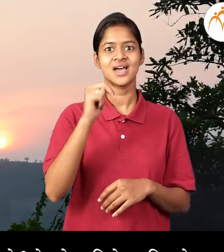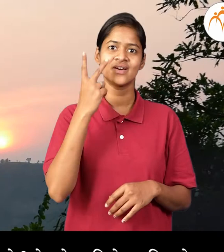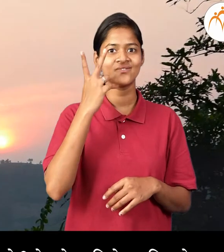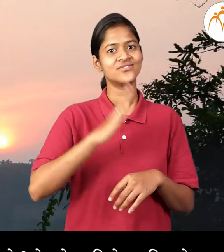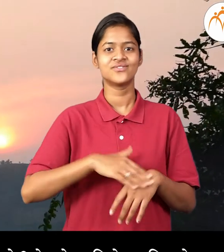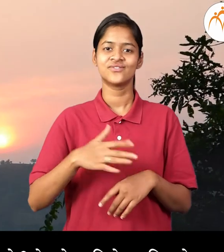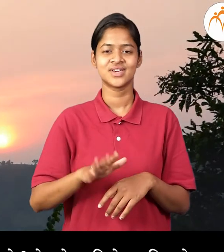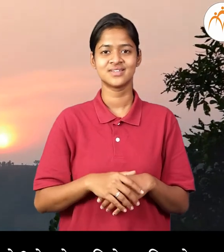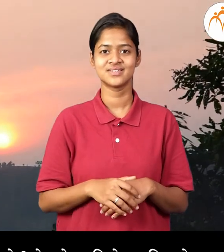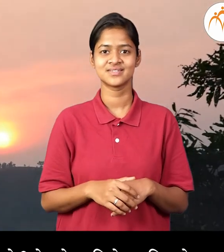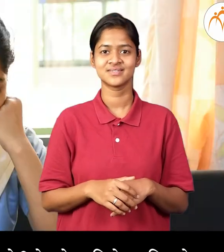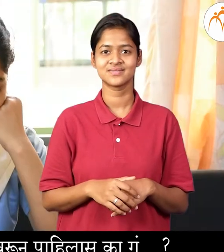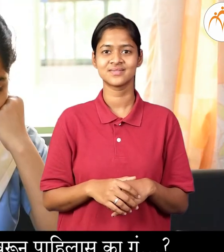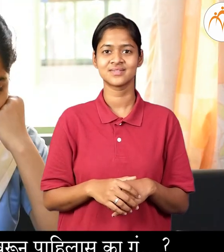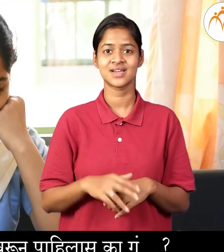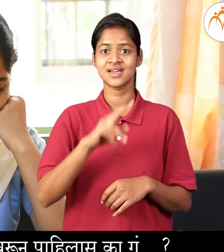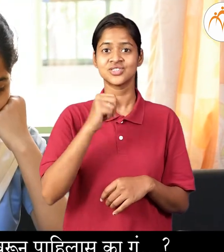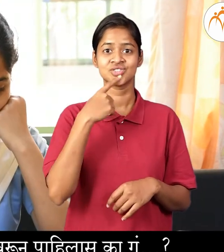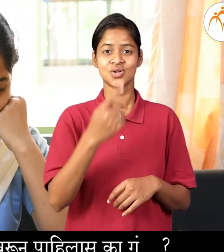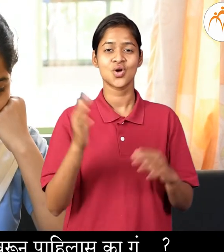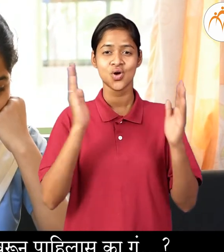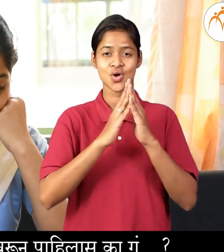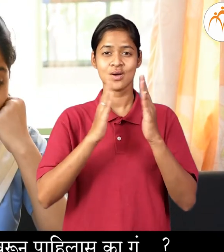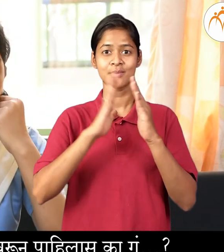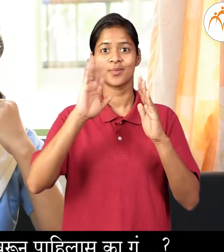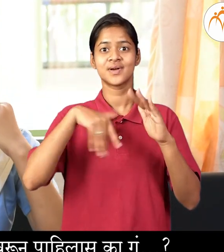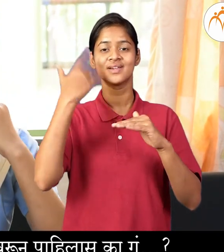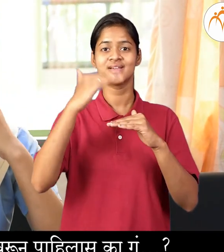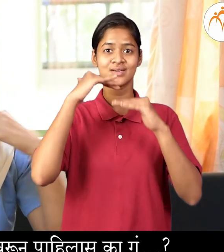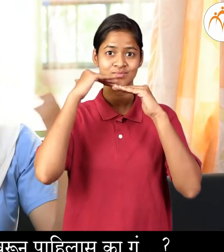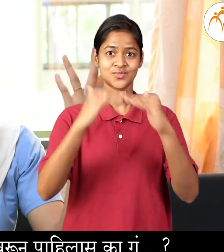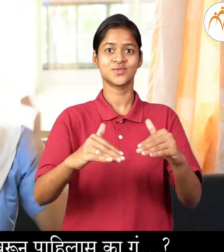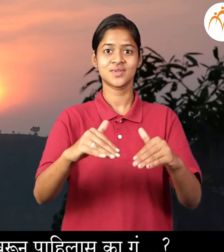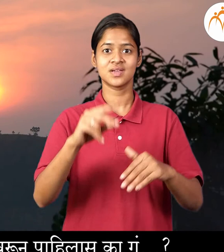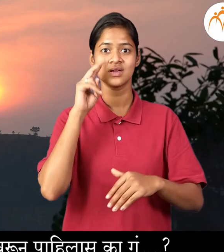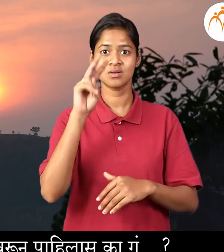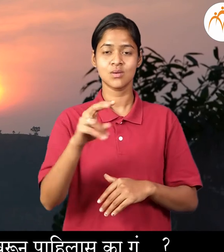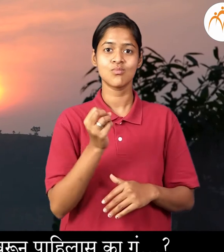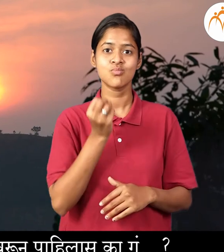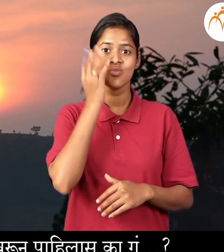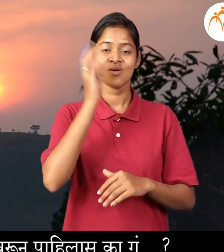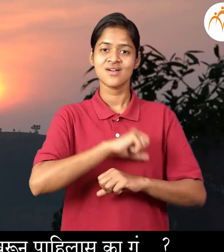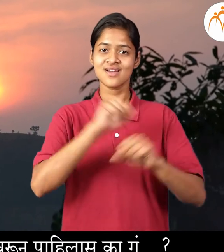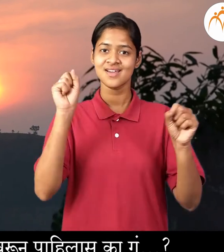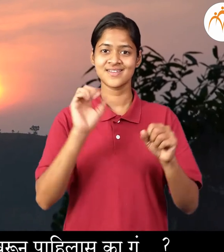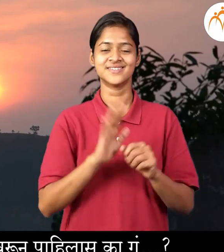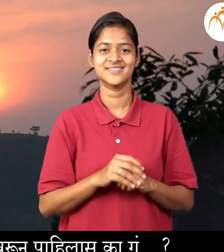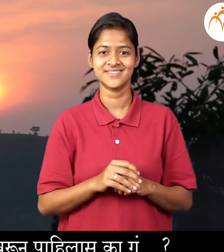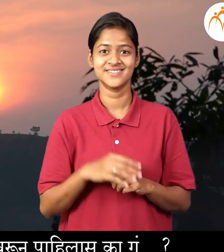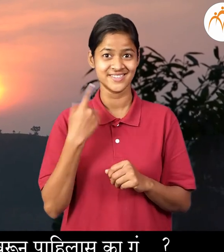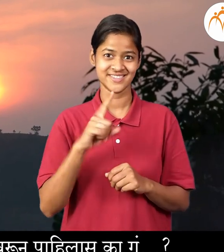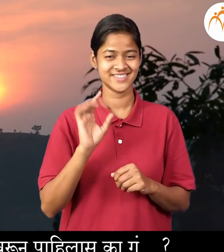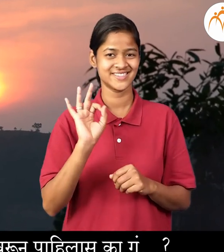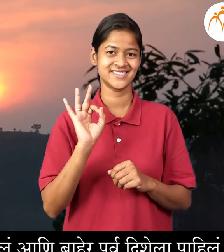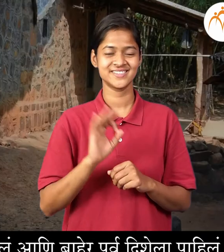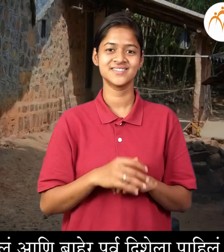नेहा ने पाहिलेला दिस्तो है, नेहा तुझा घराचे गच्ची वरून पाहिलास कागा, लवकर उठली अशिल न तेवा,